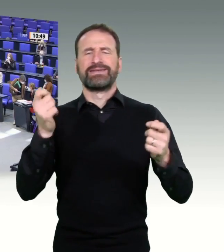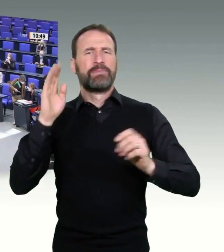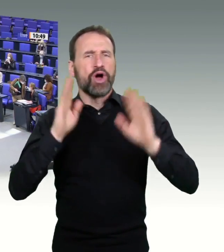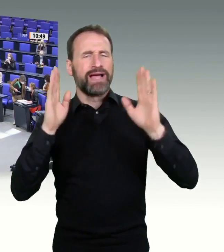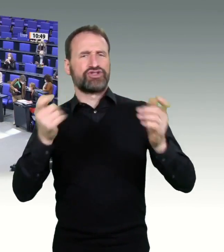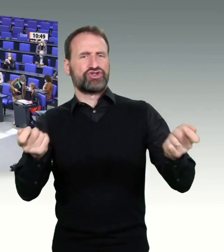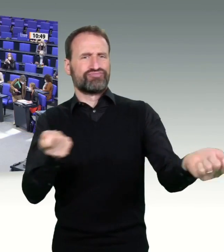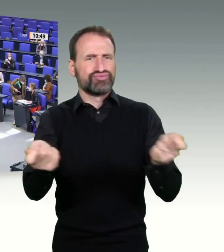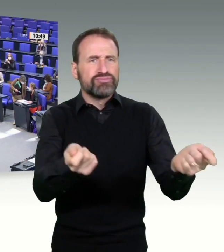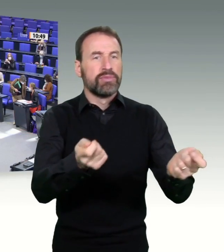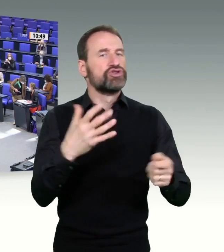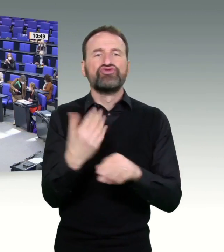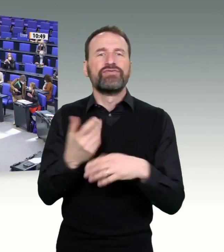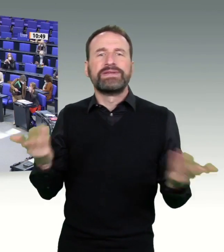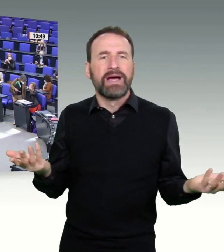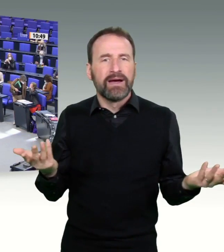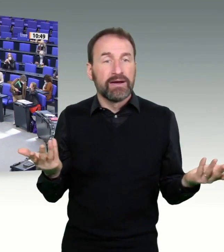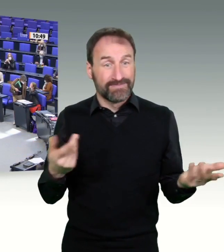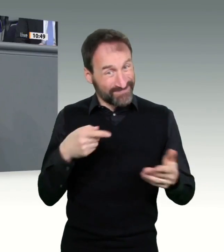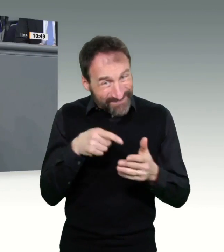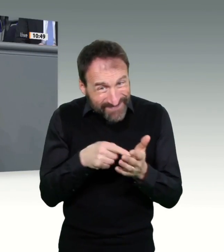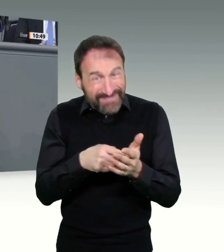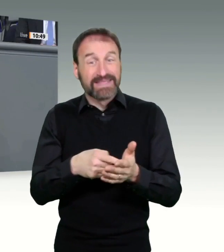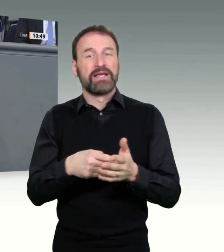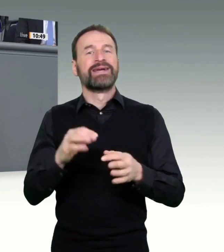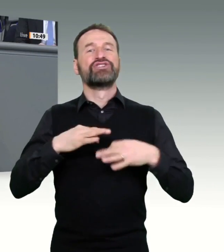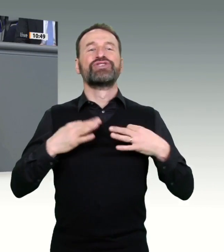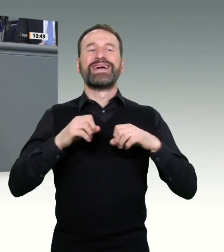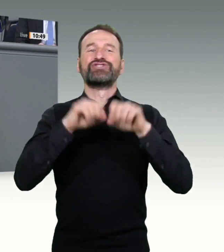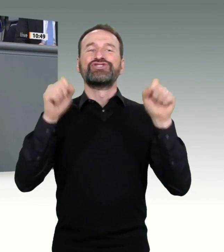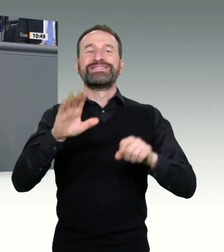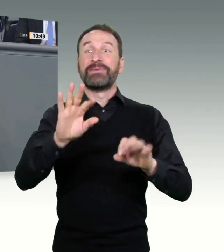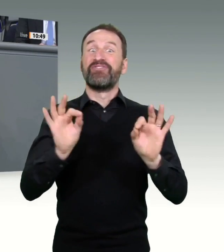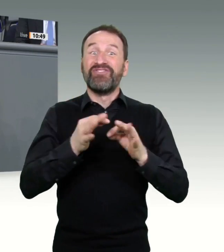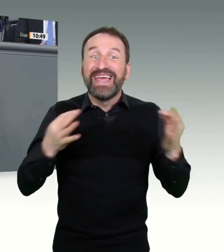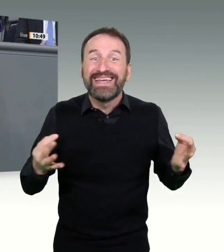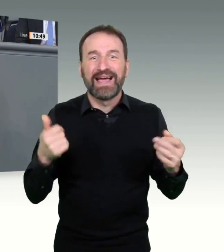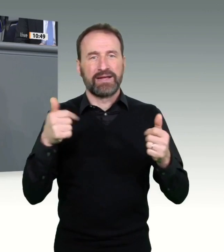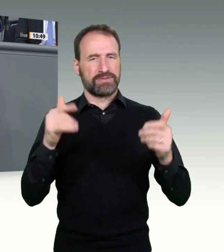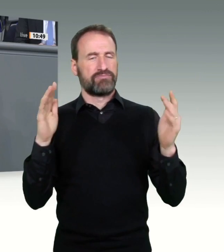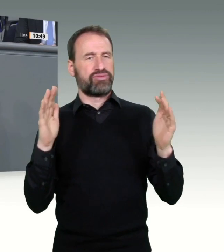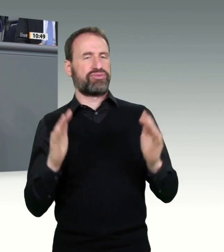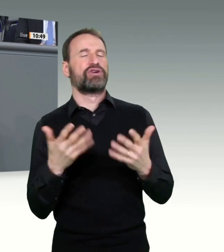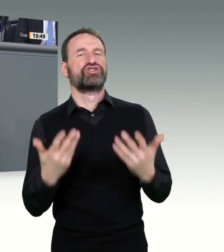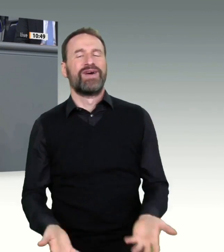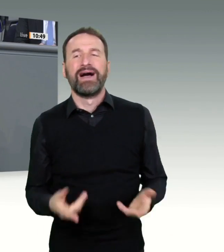So zeitgemäß der Antrag der FDP auf den ersten Blick auch scheinen mag, er kaschiert doch nur die tatsächlichen Probleme.